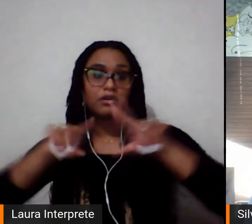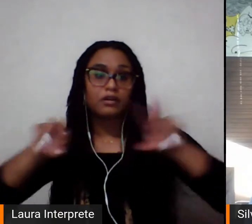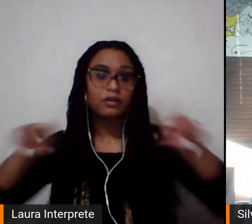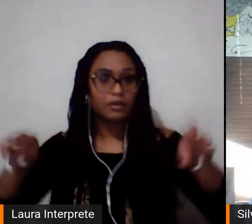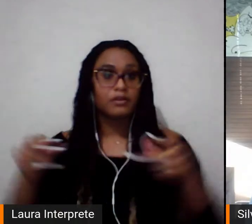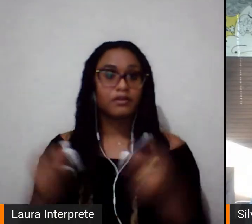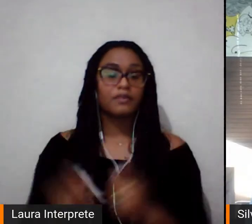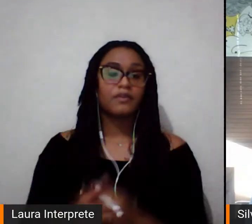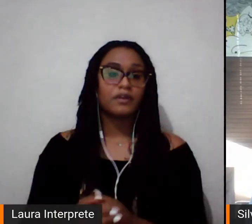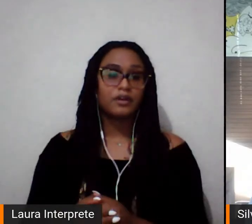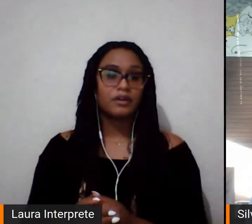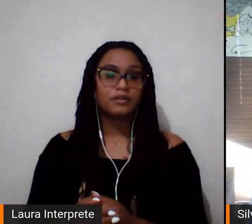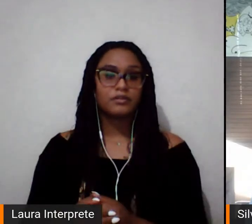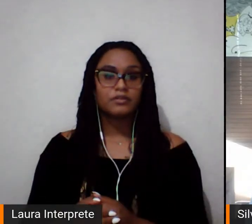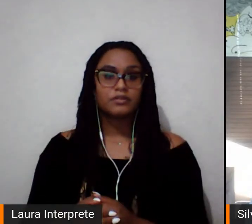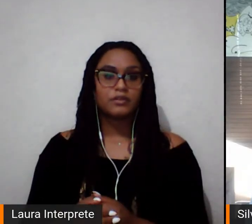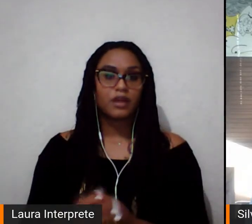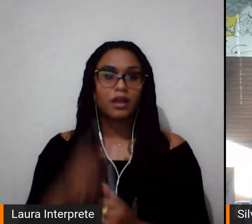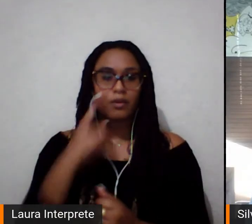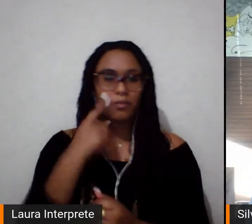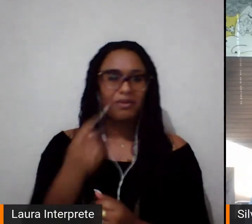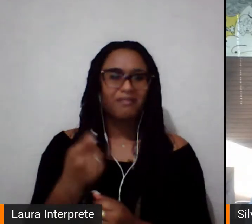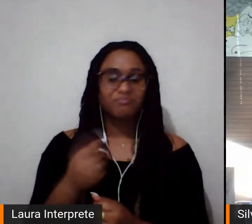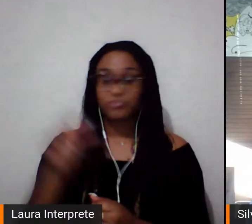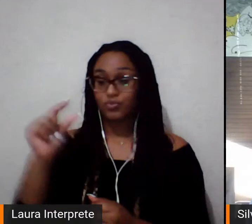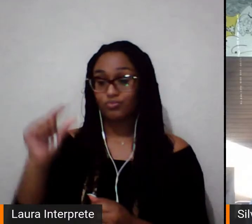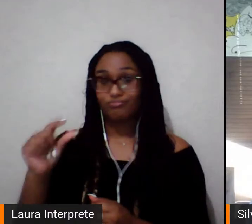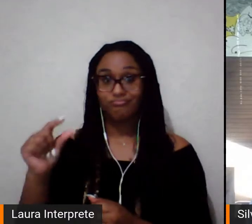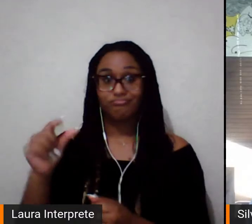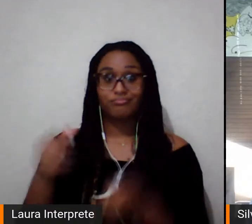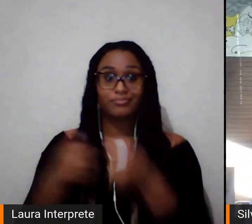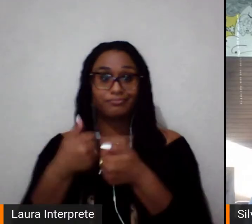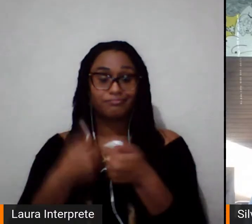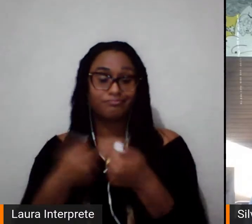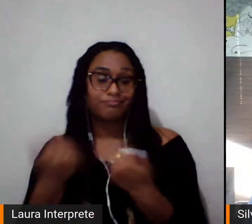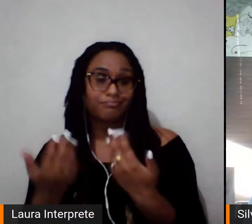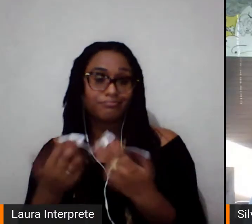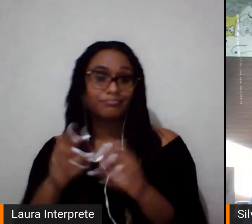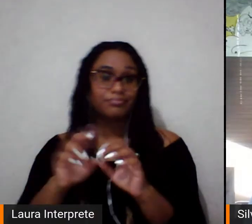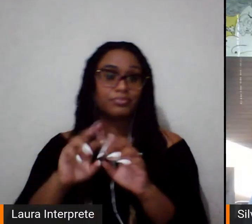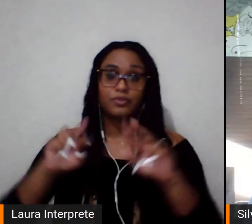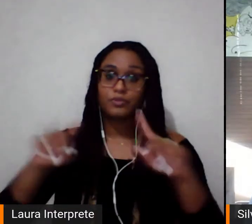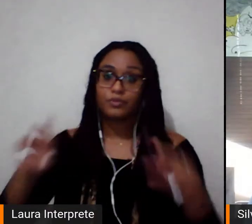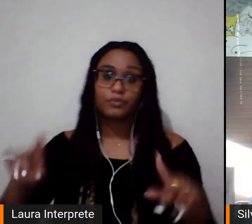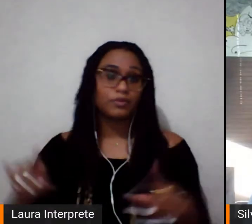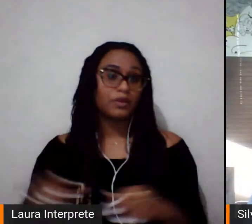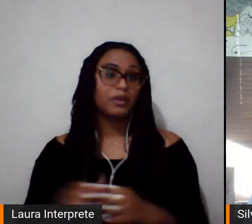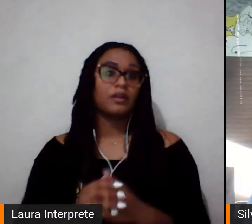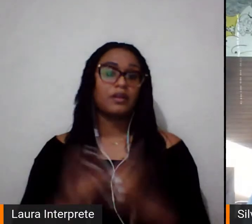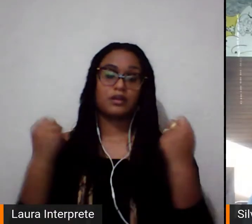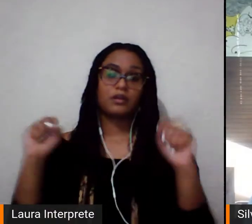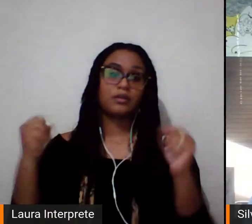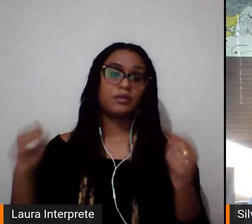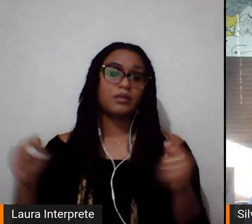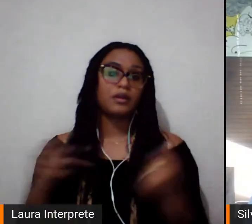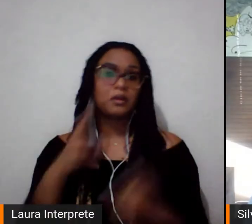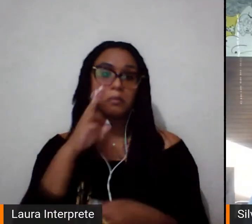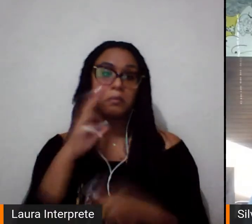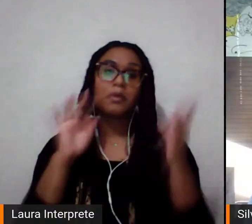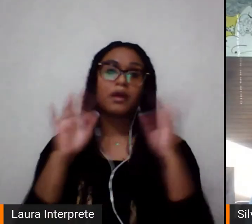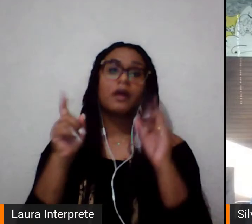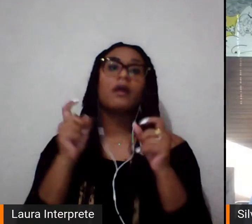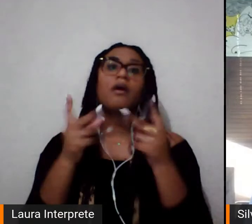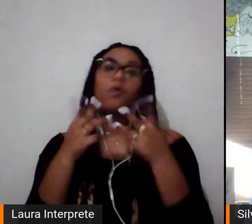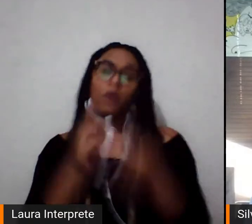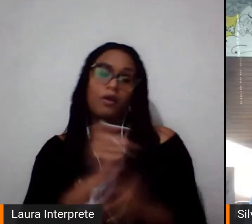vejam o número de campeonatos que existem nas modalidades, vejam as premiações, quer dizer, a gente pode pensar isso também como uma espécie de violência, na